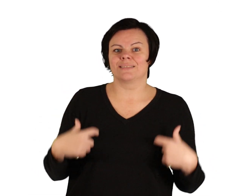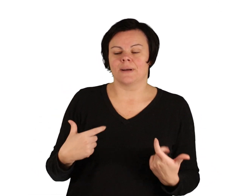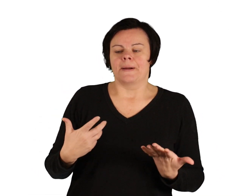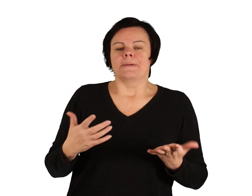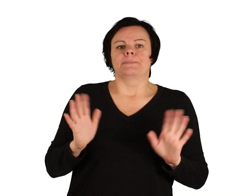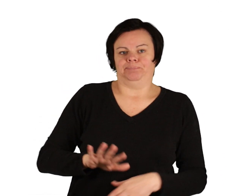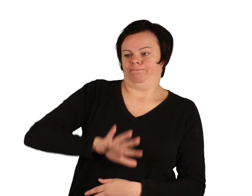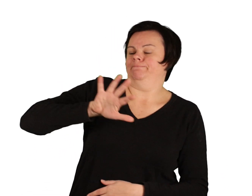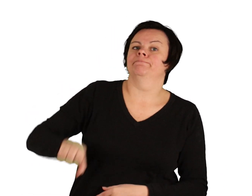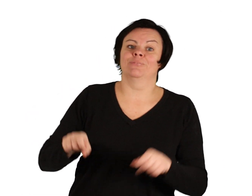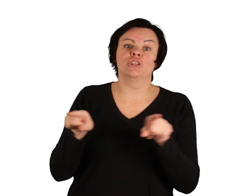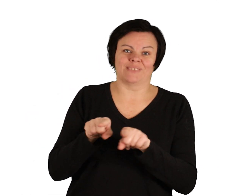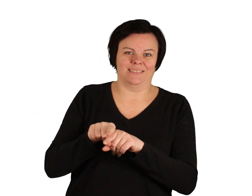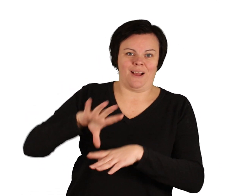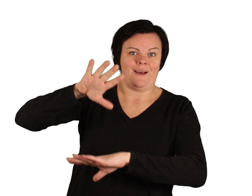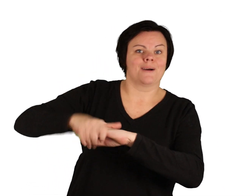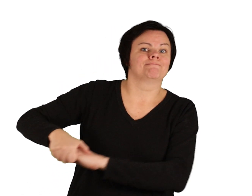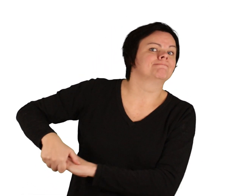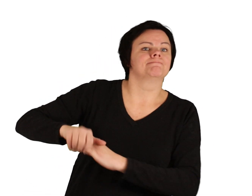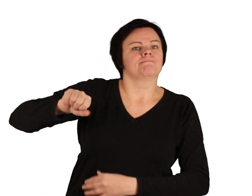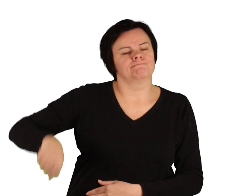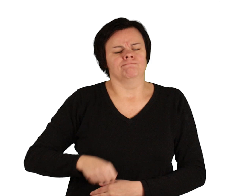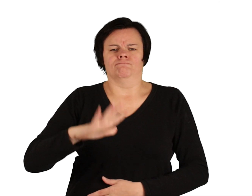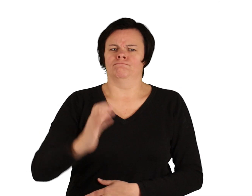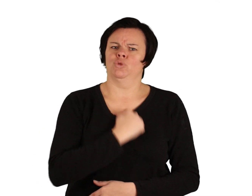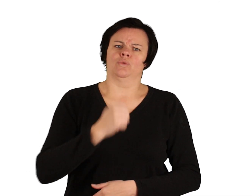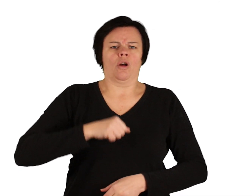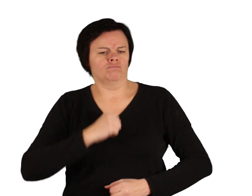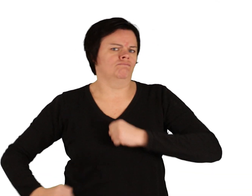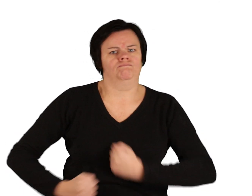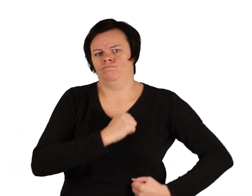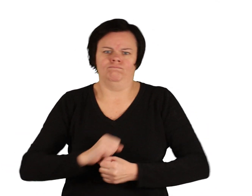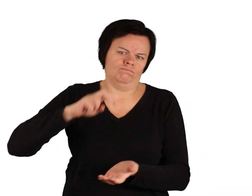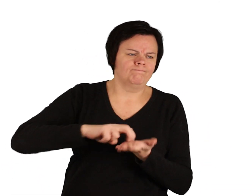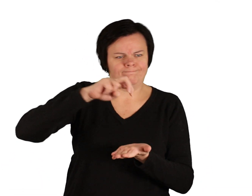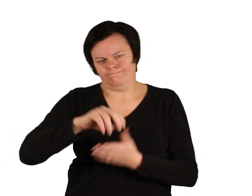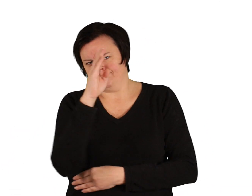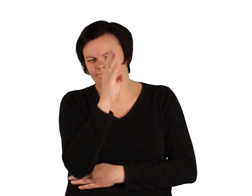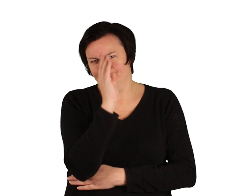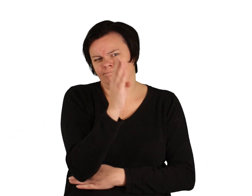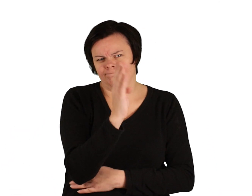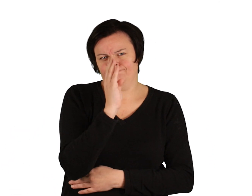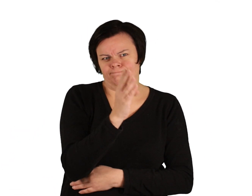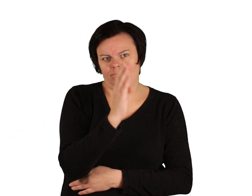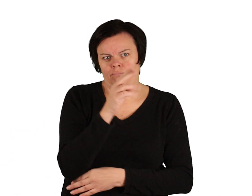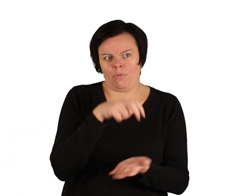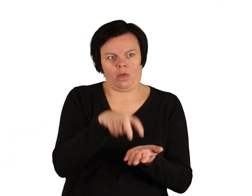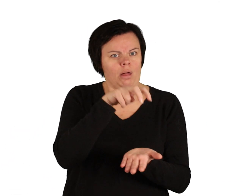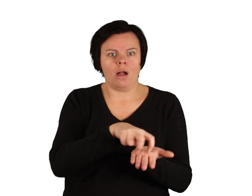Da nahm Hänsel seine Schwester bei der Hand und sie stapften mutig aufs Geradewohl weiter. Doch sie